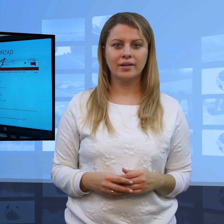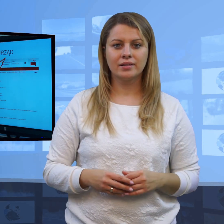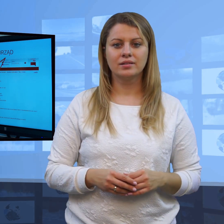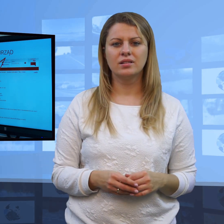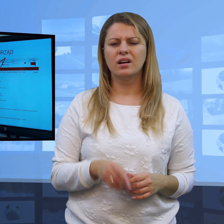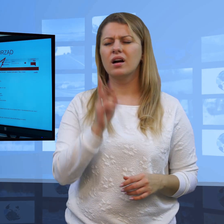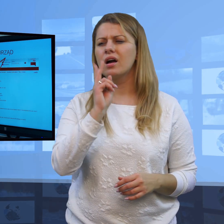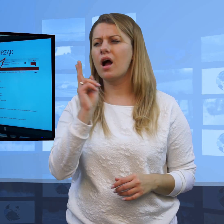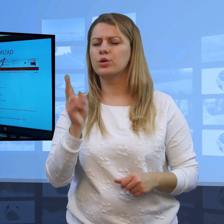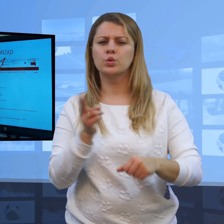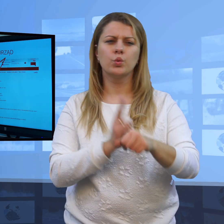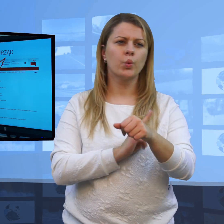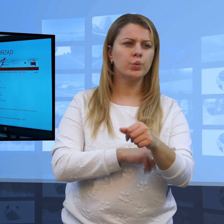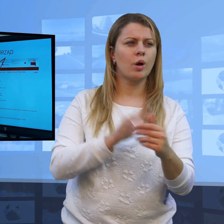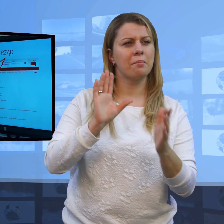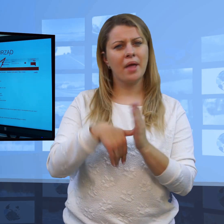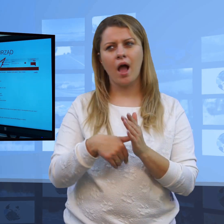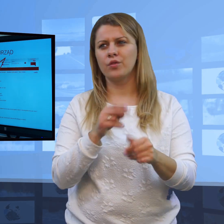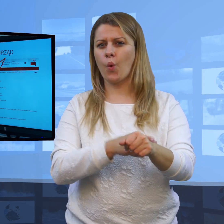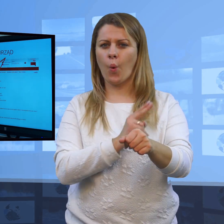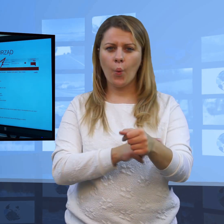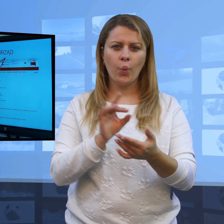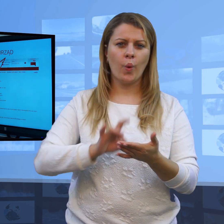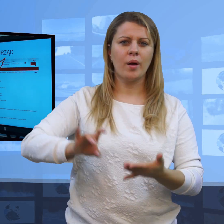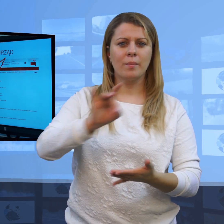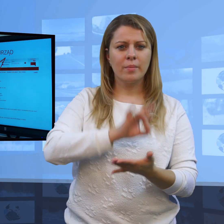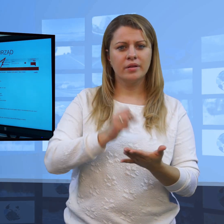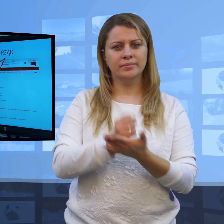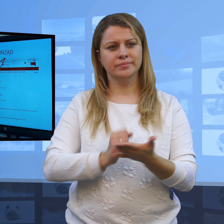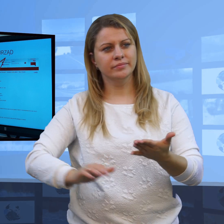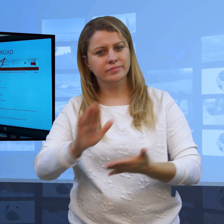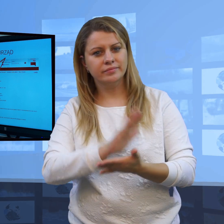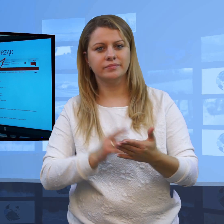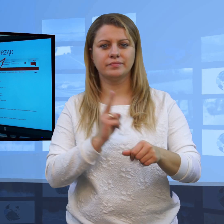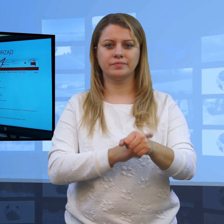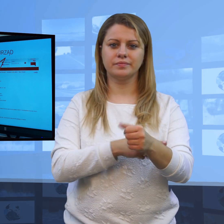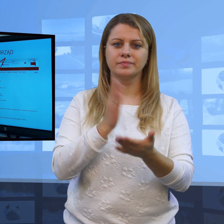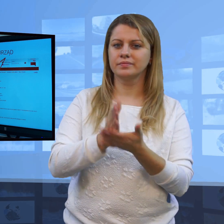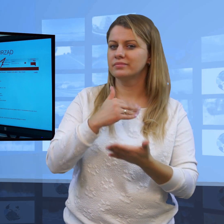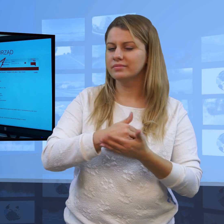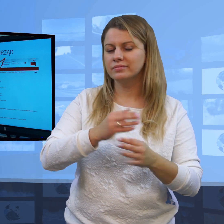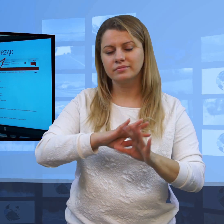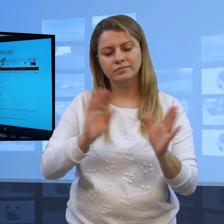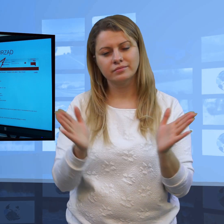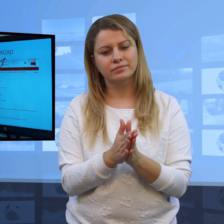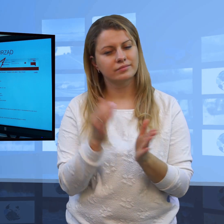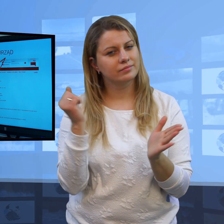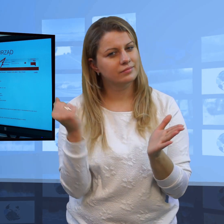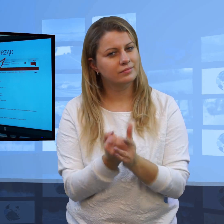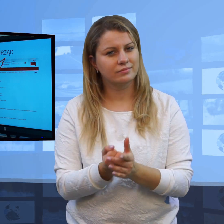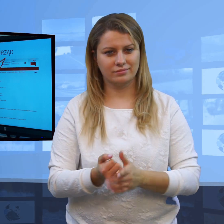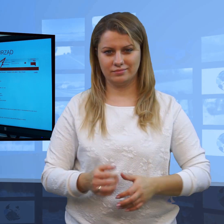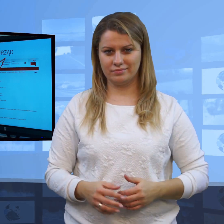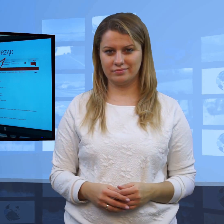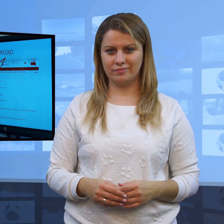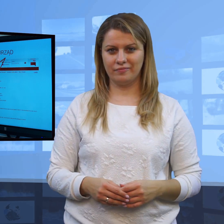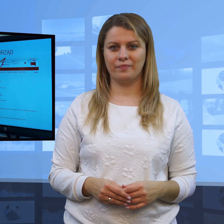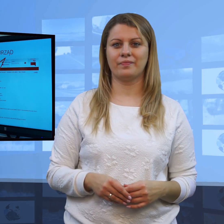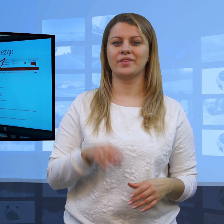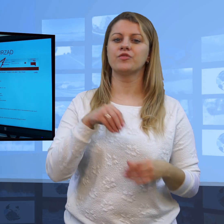każdy urząd w Polsce, miasta, gminy, powiatu, wojewódzki, musi mieć biuro